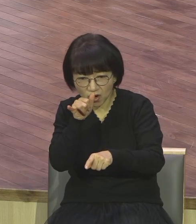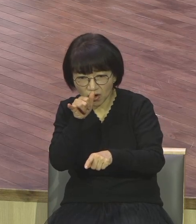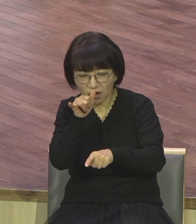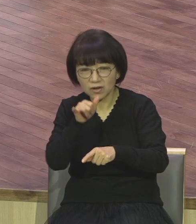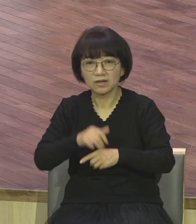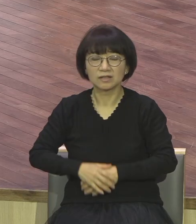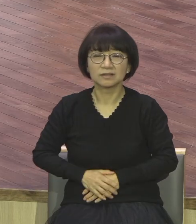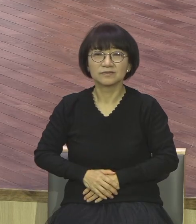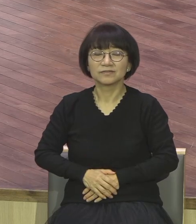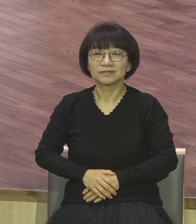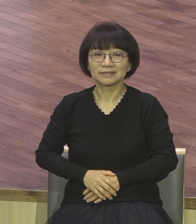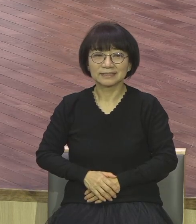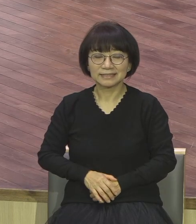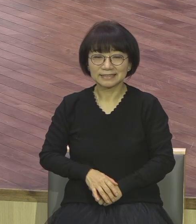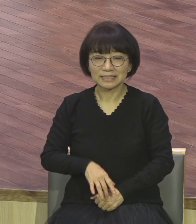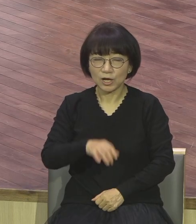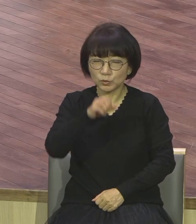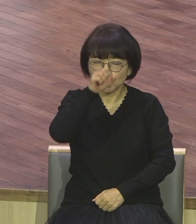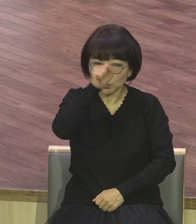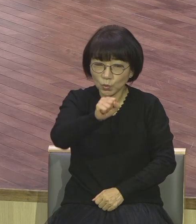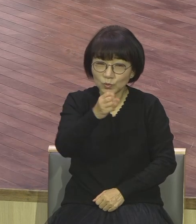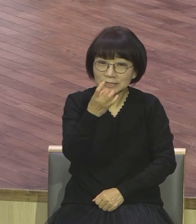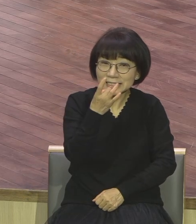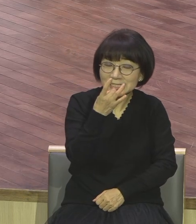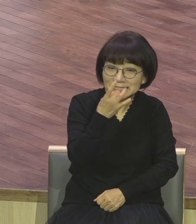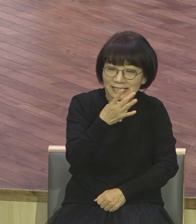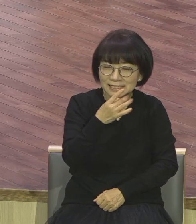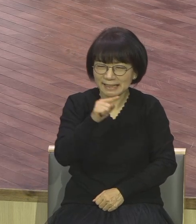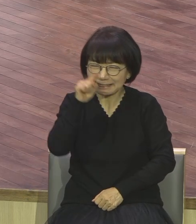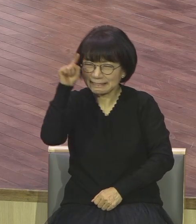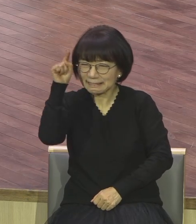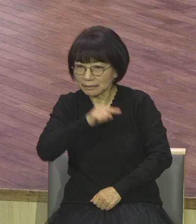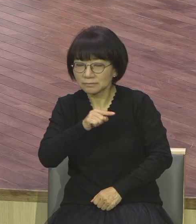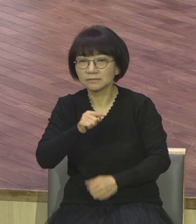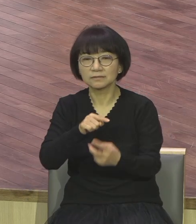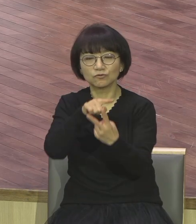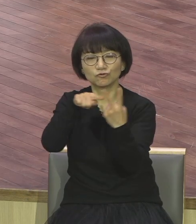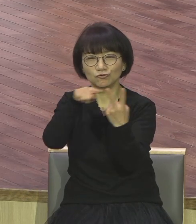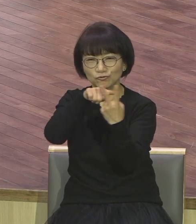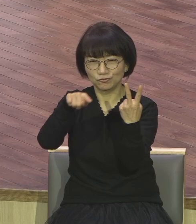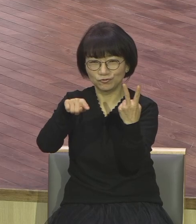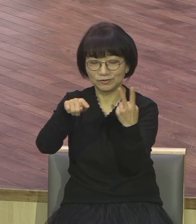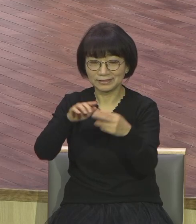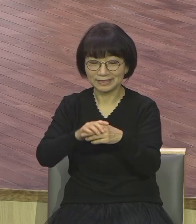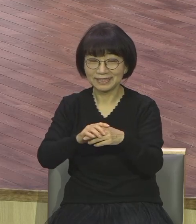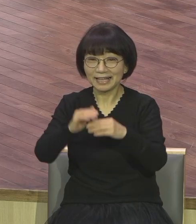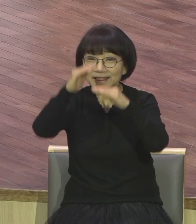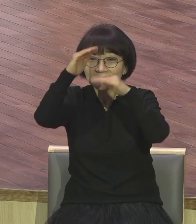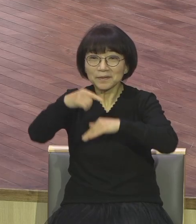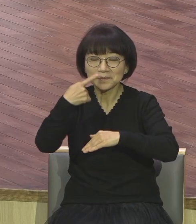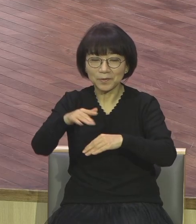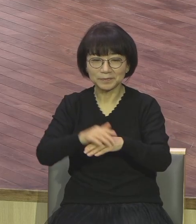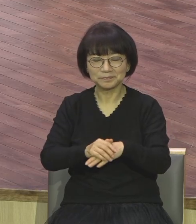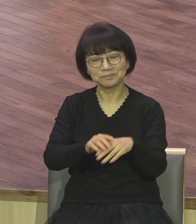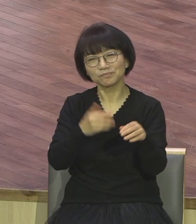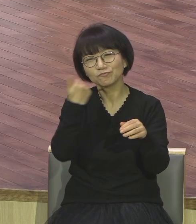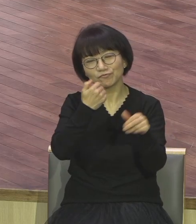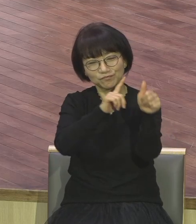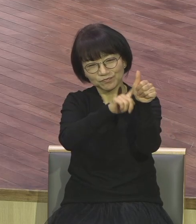알곡과 가라지 비유의 내용을 정리하면 이렇습니다 어떤 사람이 자기 밭에 좋은